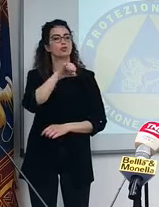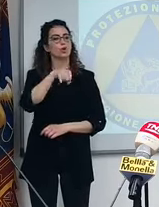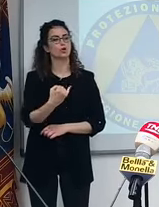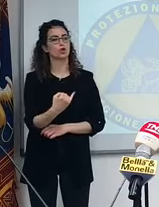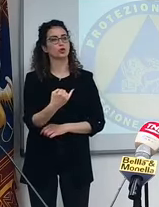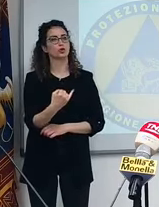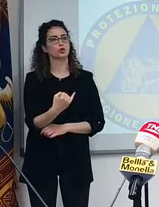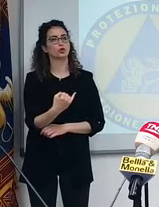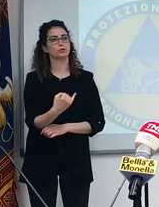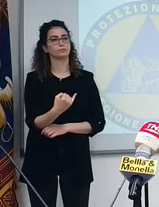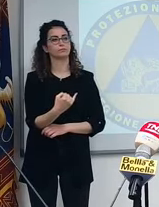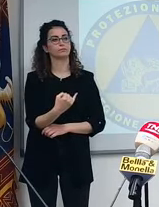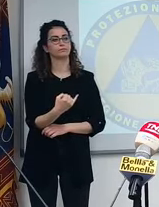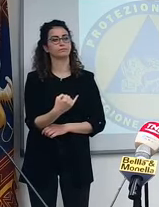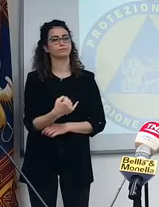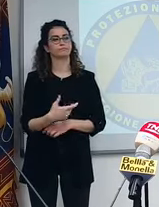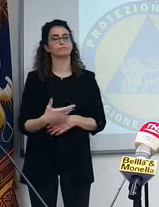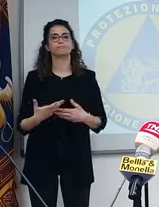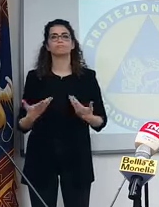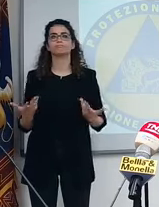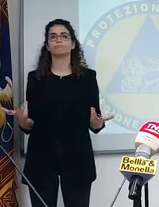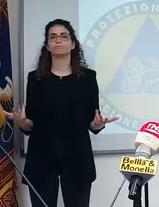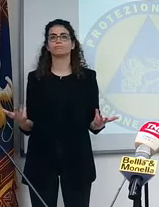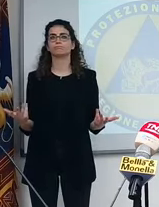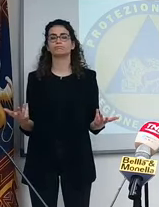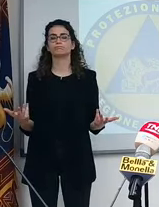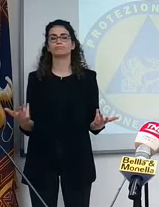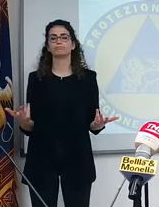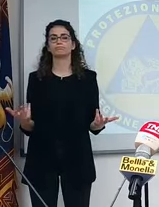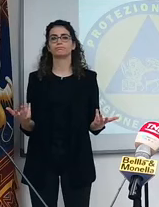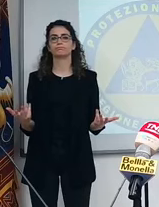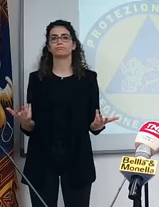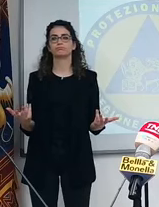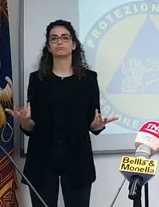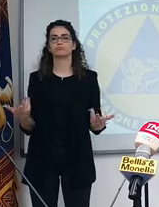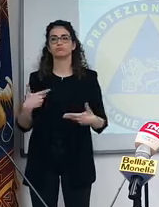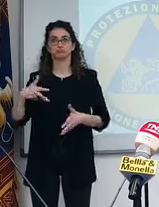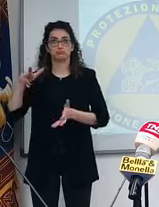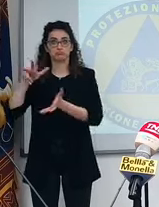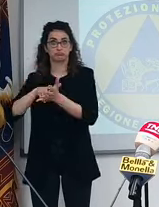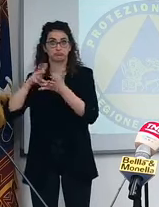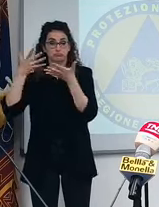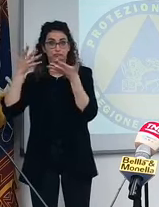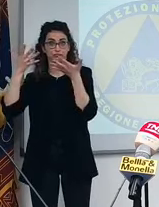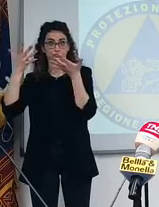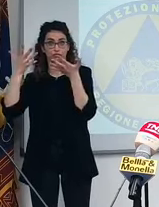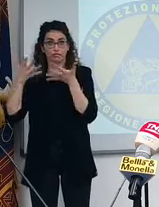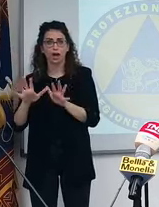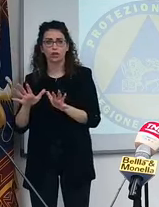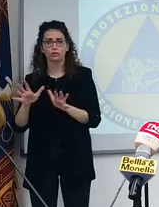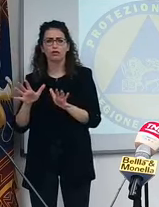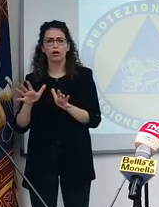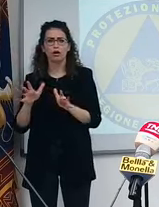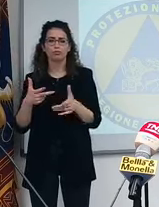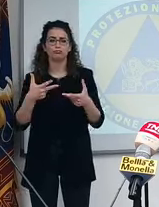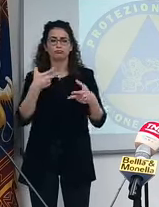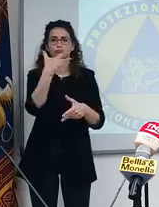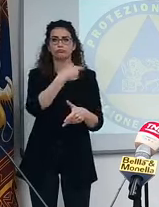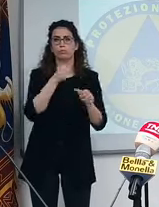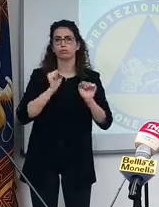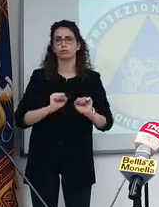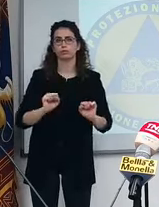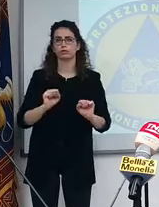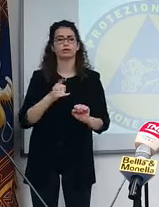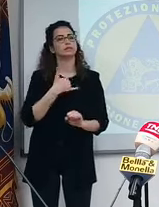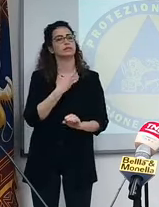Johnson, una battuta. Cioè nel momento in sono autorizzati i nostri clinici li somministrano. Sì, però